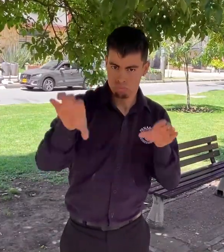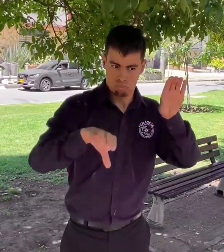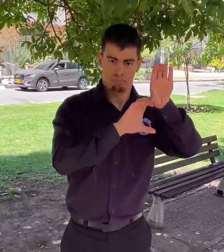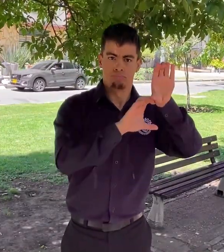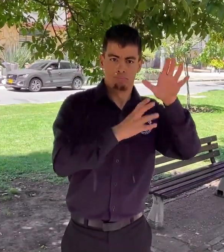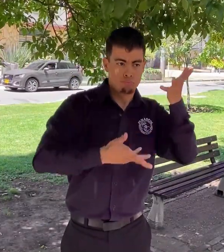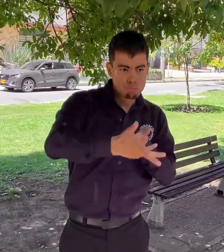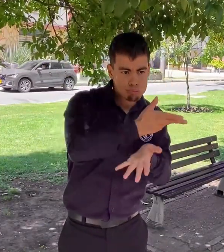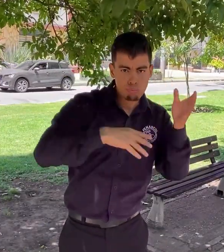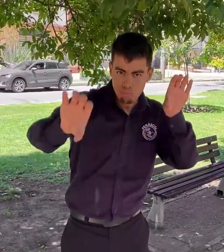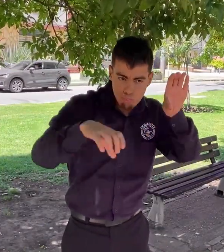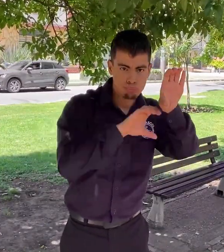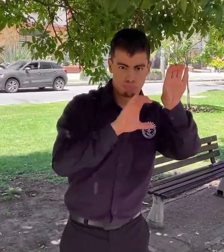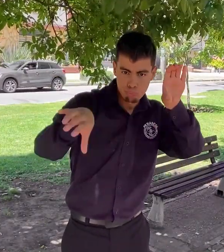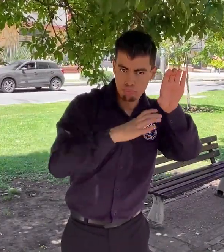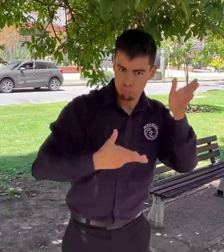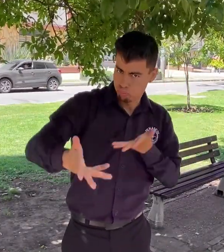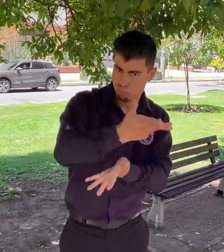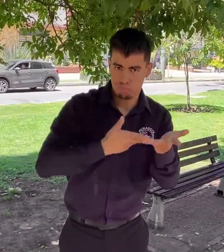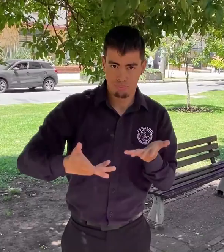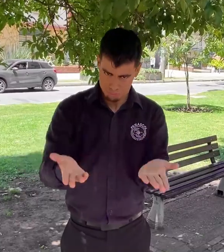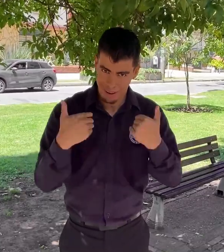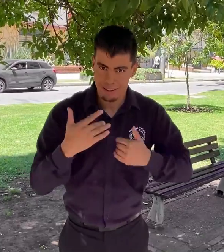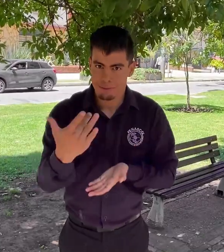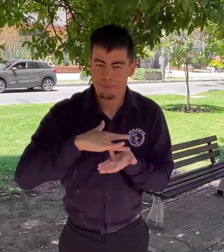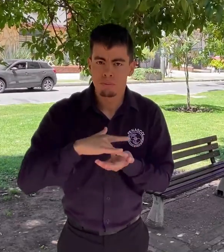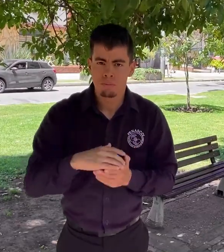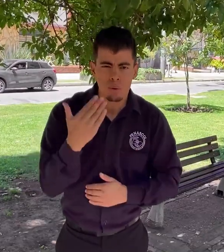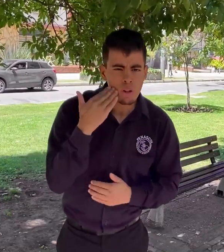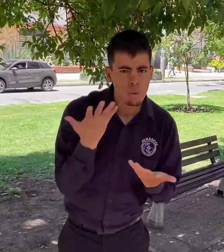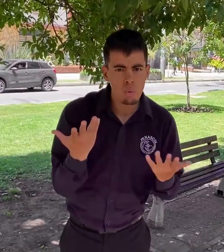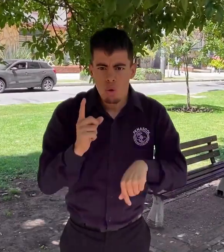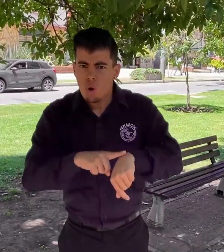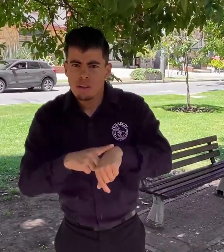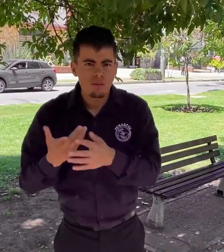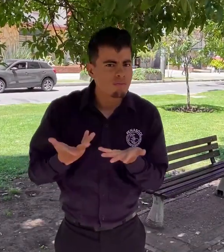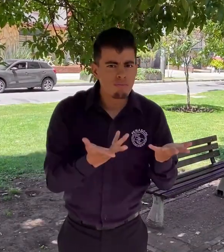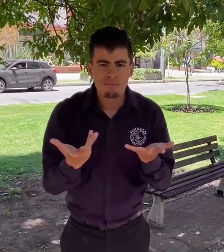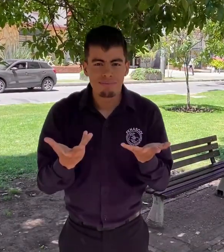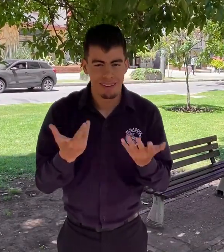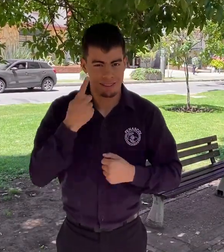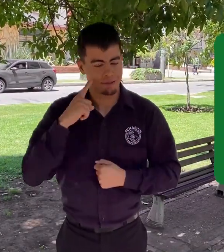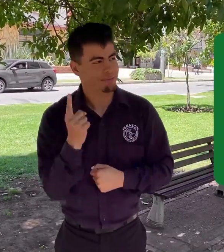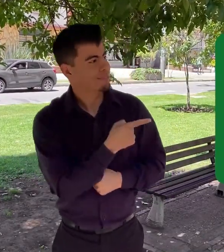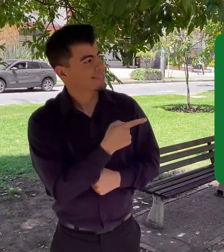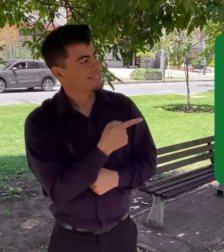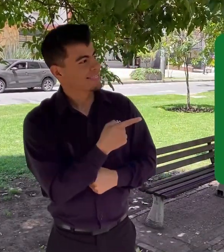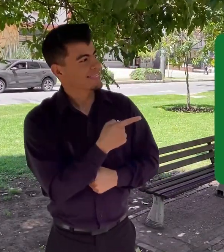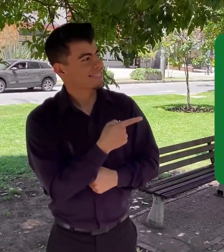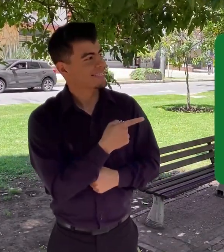que quieran participar. Venga, participa. ¿Cuándo y a qué hora será? ¿Ya? Miren, será el